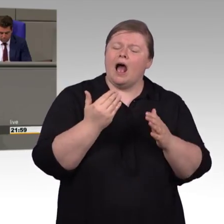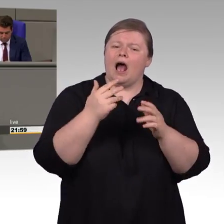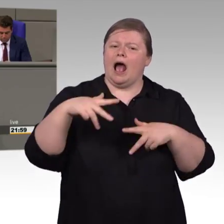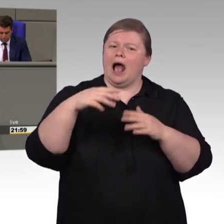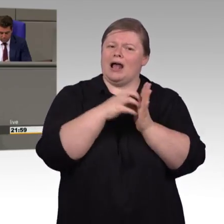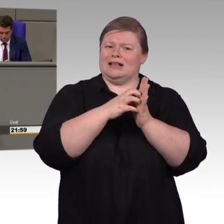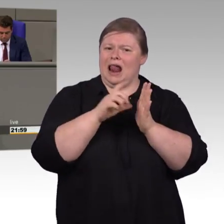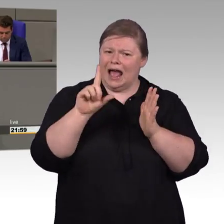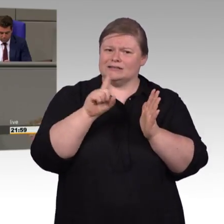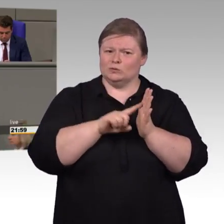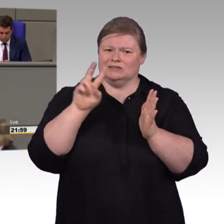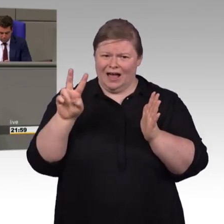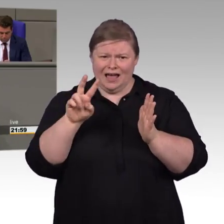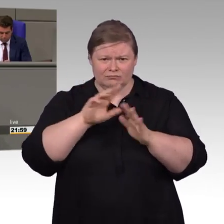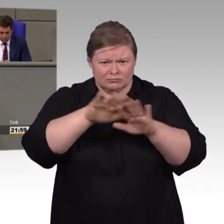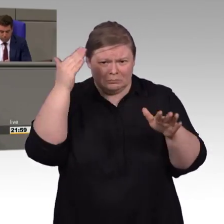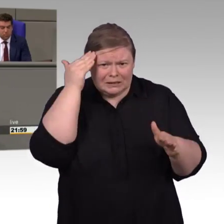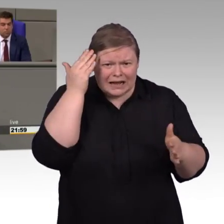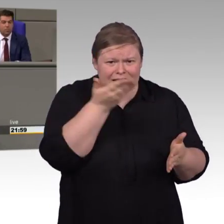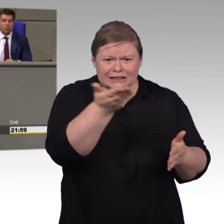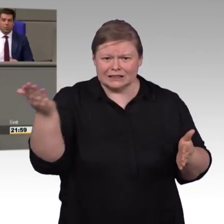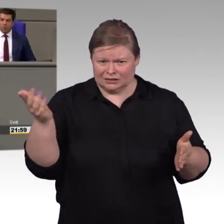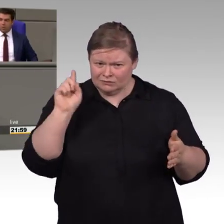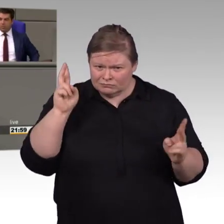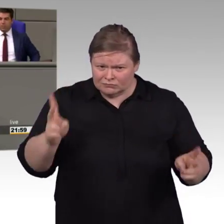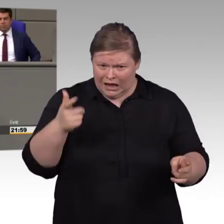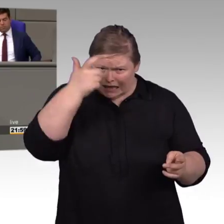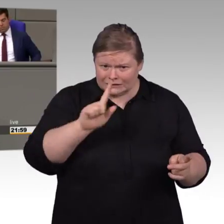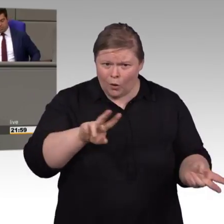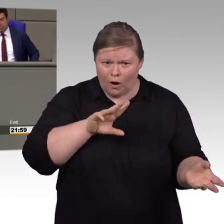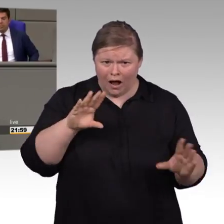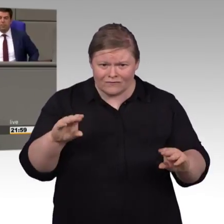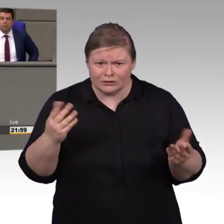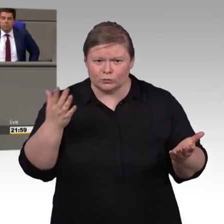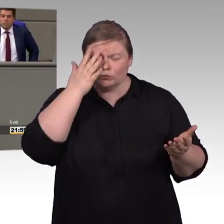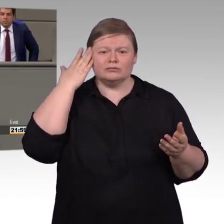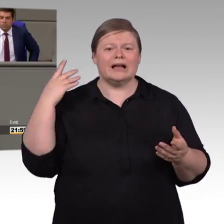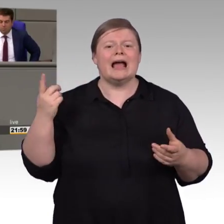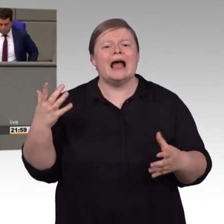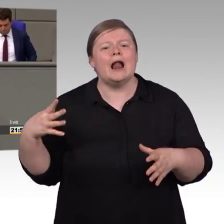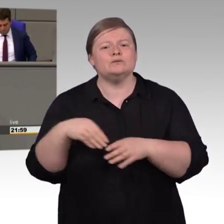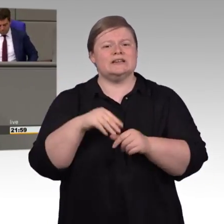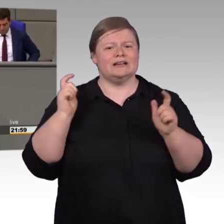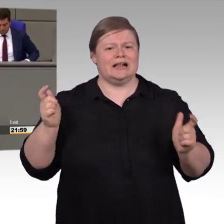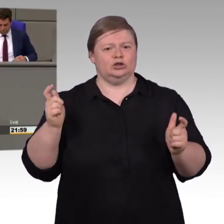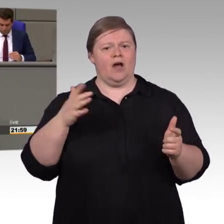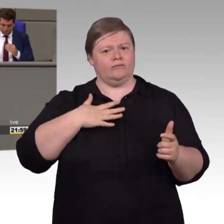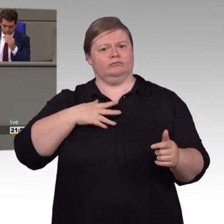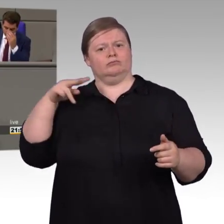Ihr Ansatz, die private Wirtschaft freiwillig zur Umsetzung der Barrierefreiheit zu bewegen, ist ganz offensichtlich gescheitert. Liebe Kolleginnen, liebe